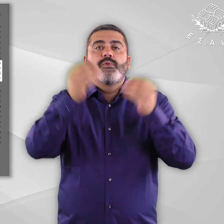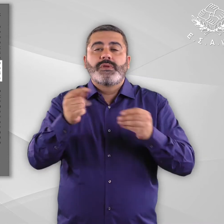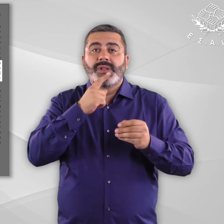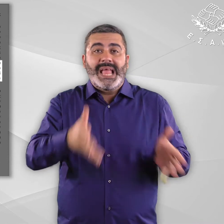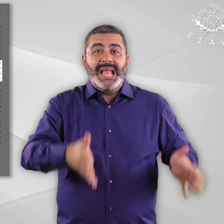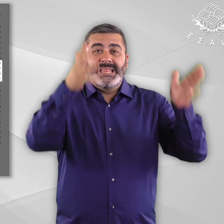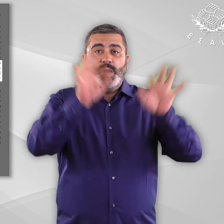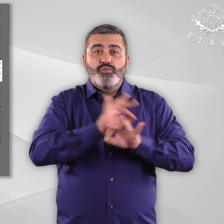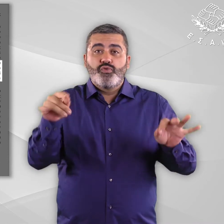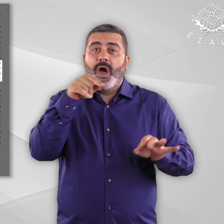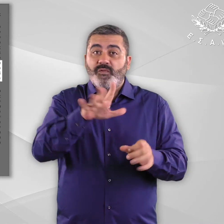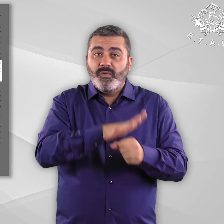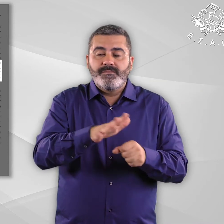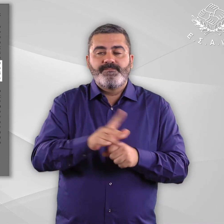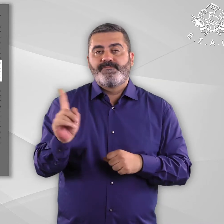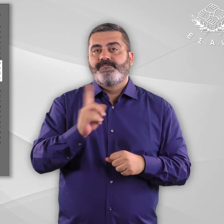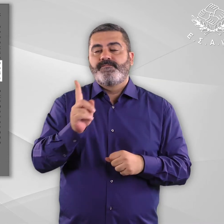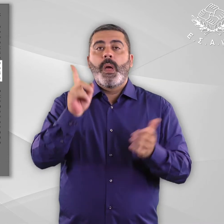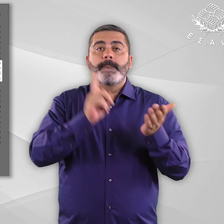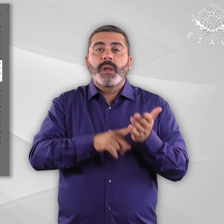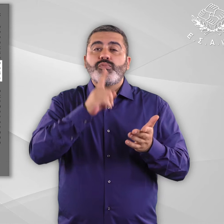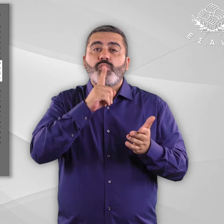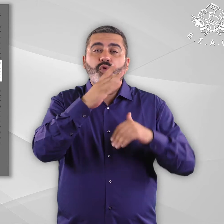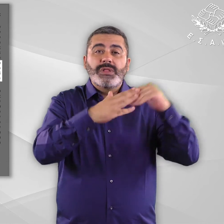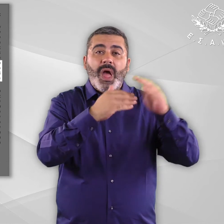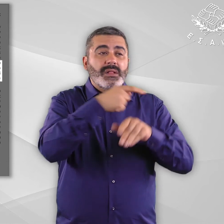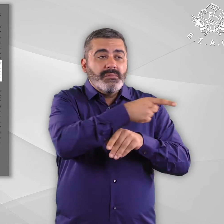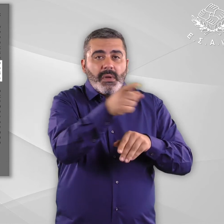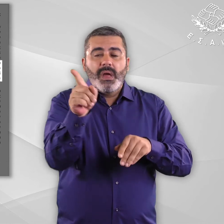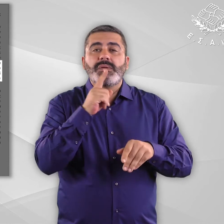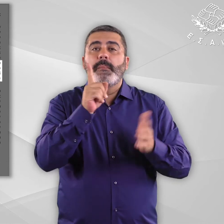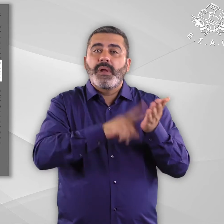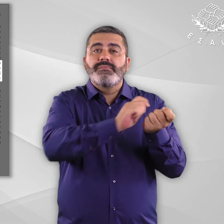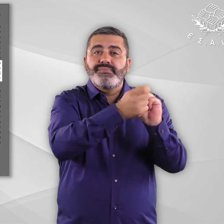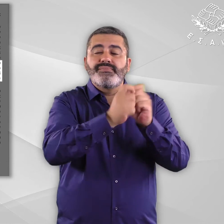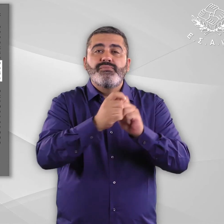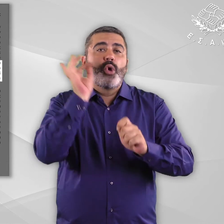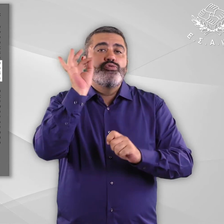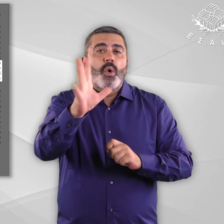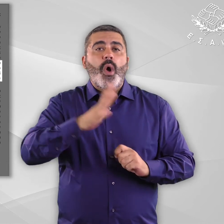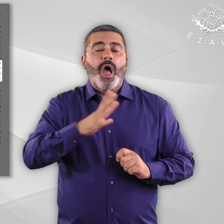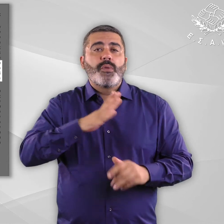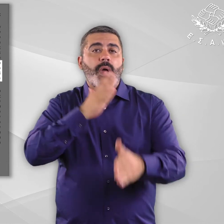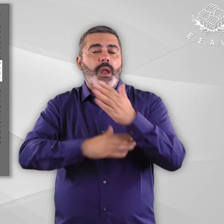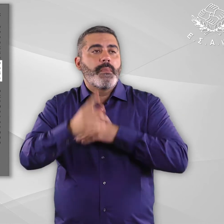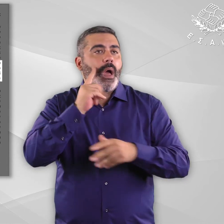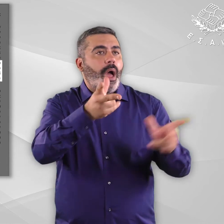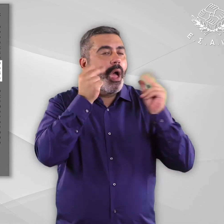αλλά και οι εκθέσεις, από όσο το δυνατόν περισσότερους πολίτες, στόχος που μπορεί να επιτευχθεί με τη γνώση των βασικών αναγκών των